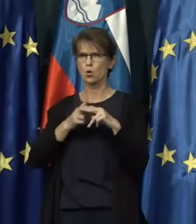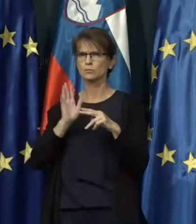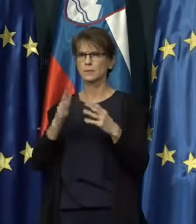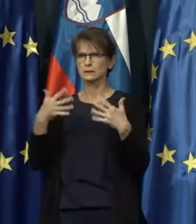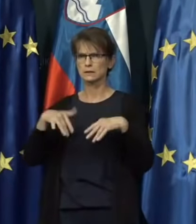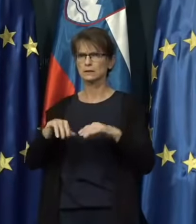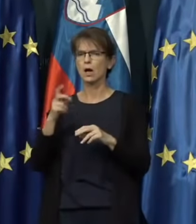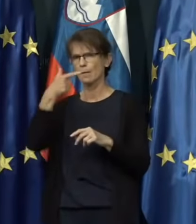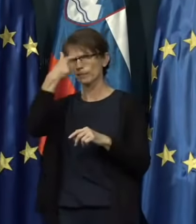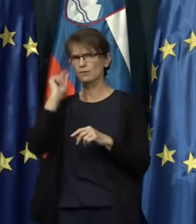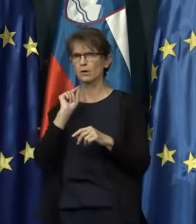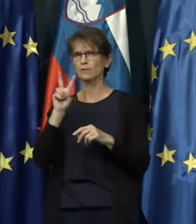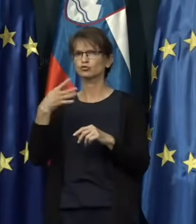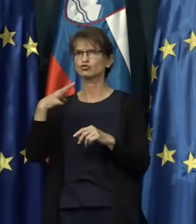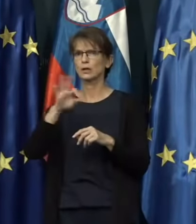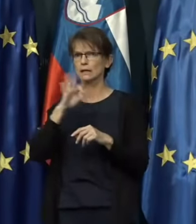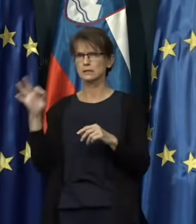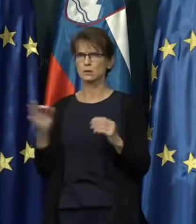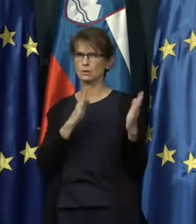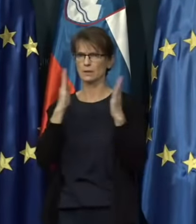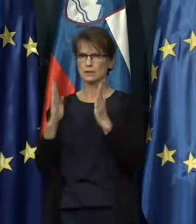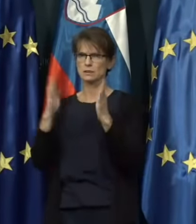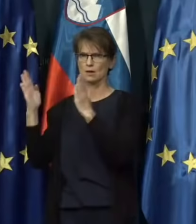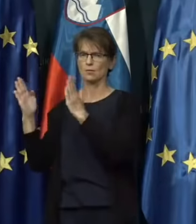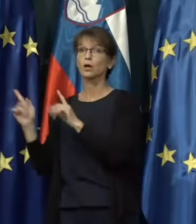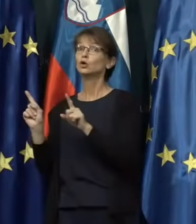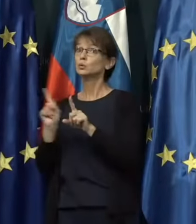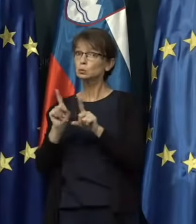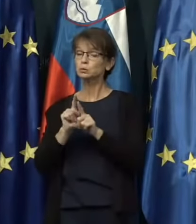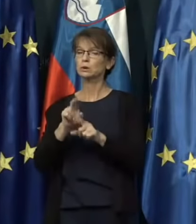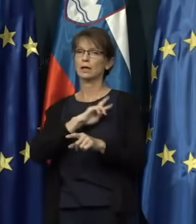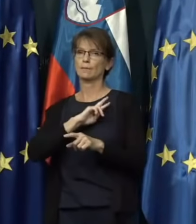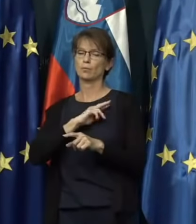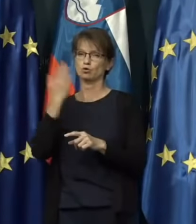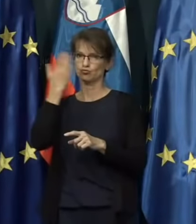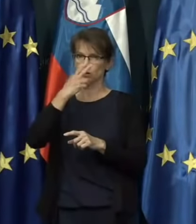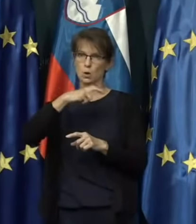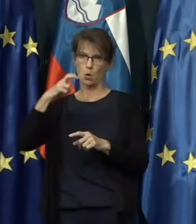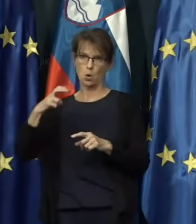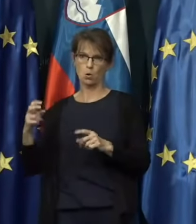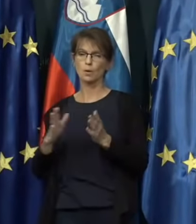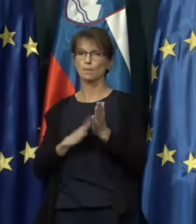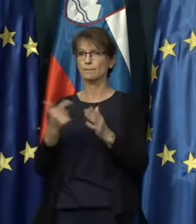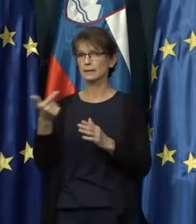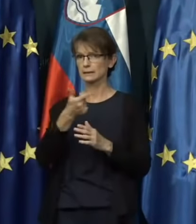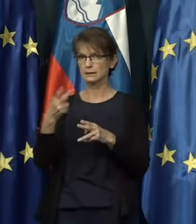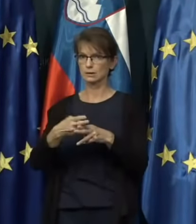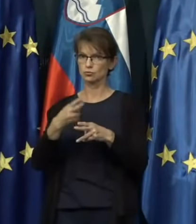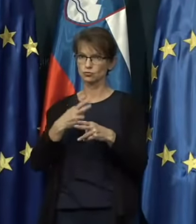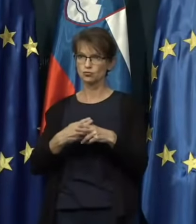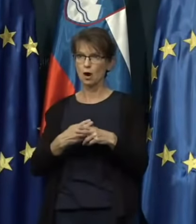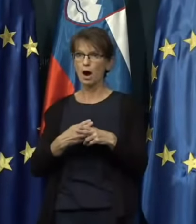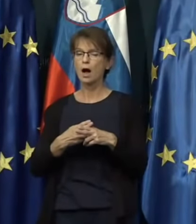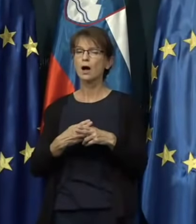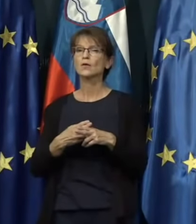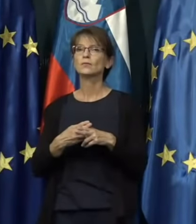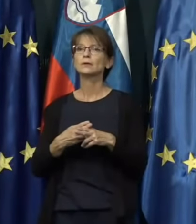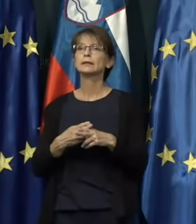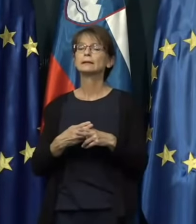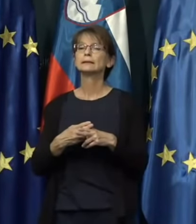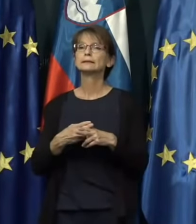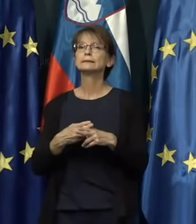14 dnevnem intervalu in tudi Republiko Črnogoro. S tem sta ti dve državi iz